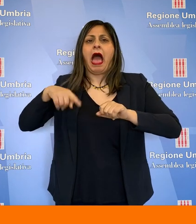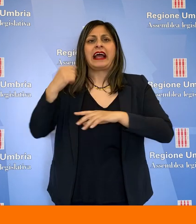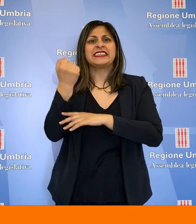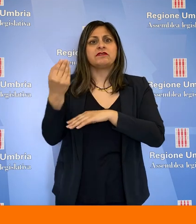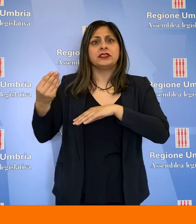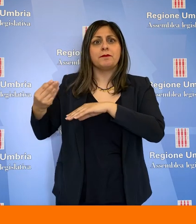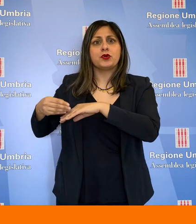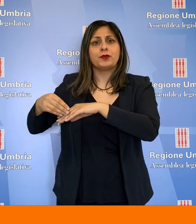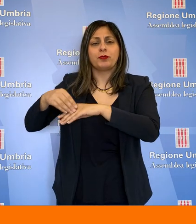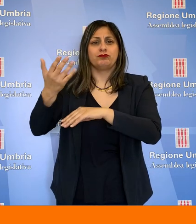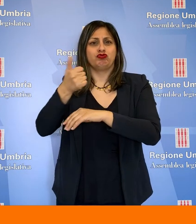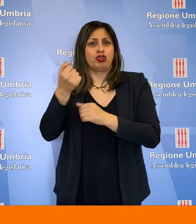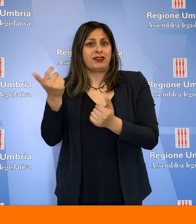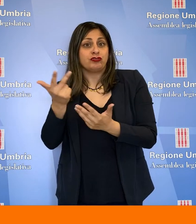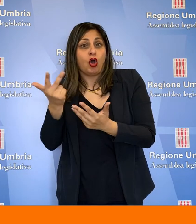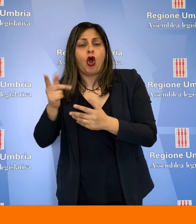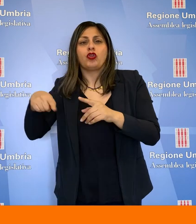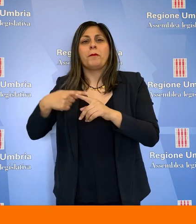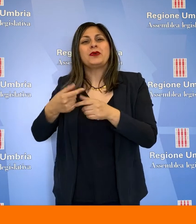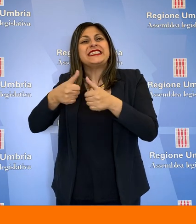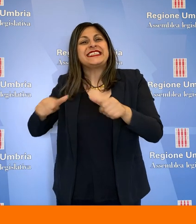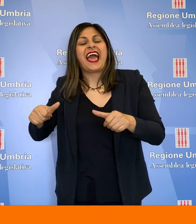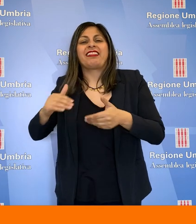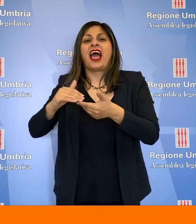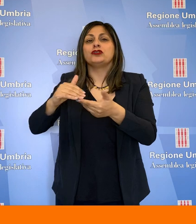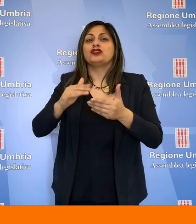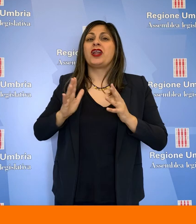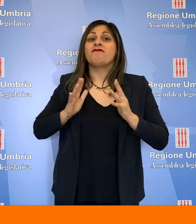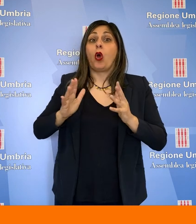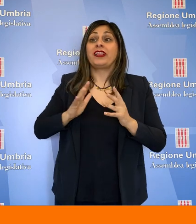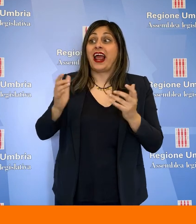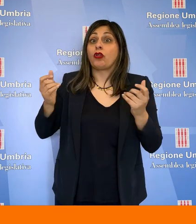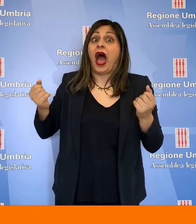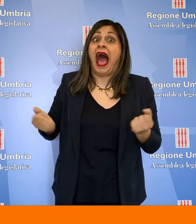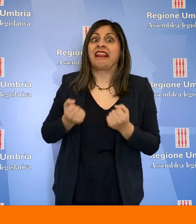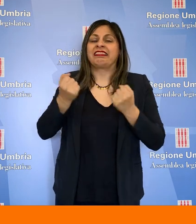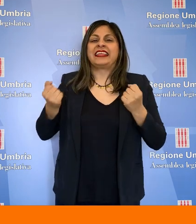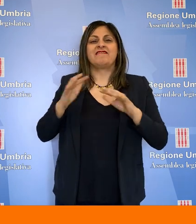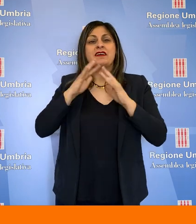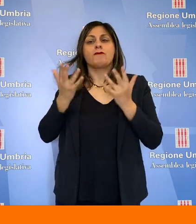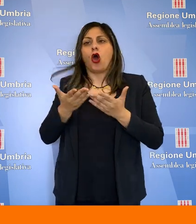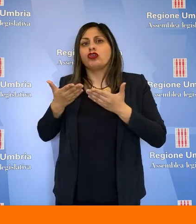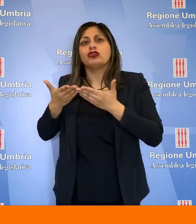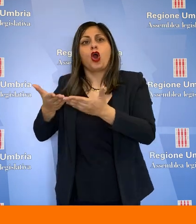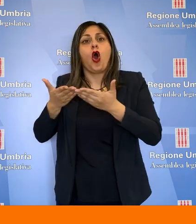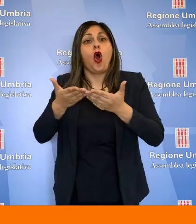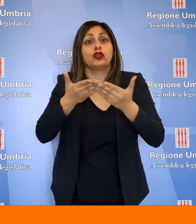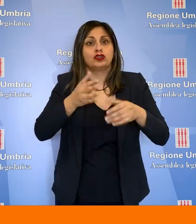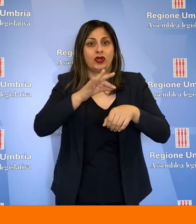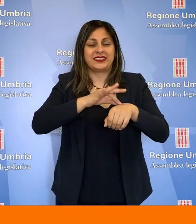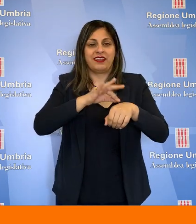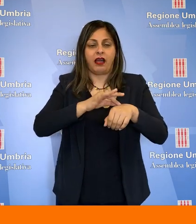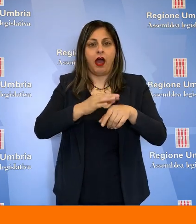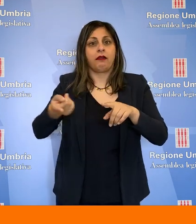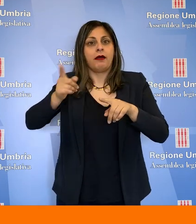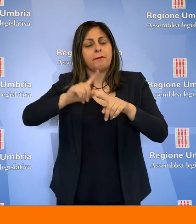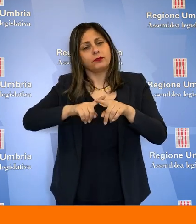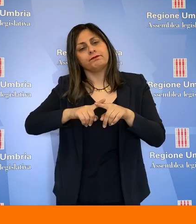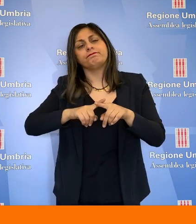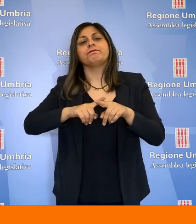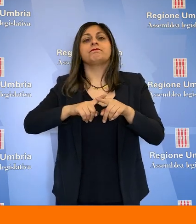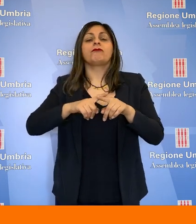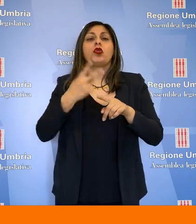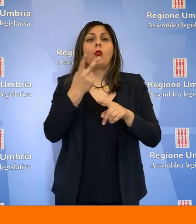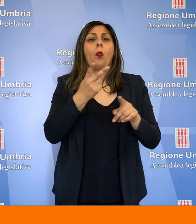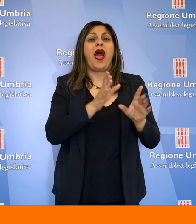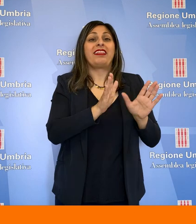della Città della Salute, allocandoci anche ulteriori servizi, come il 118, e la sede di associazioni di volontariato attive nel mondo del soccorso